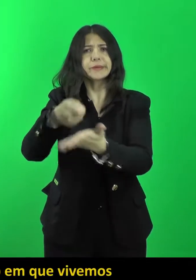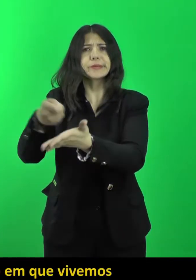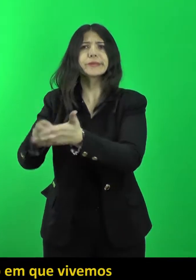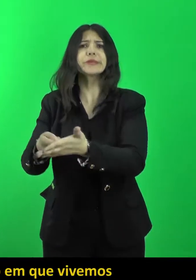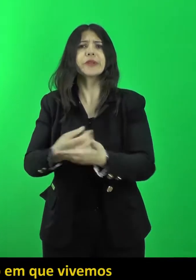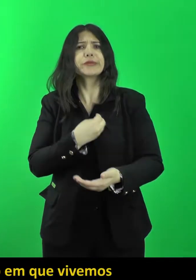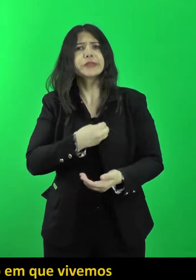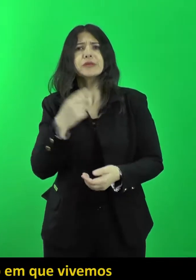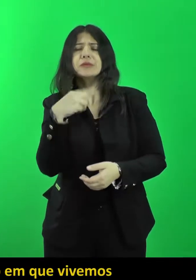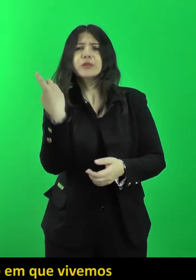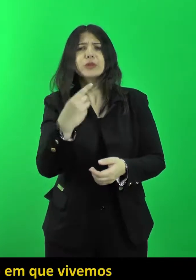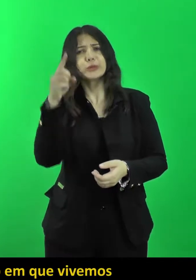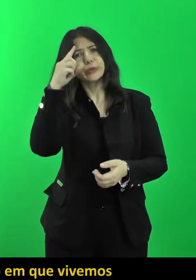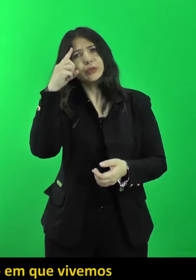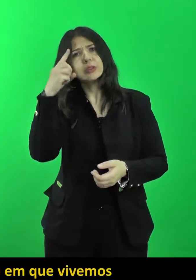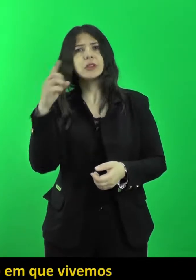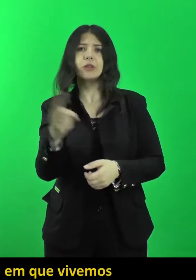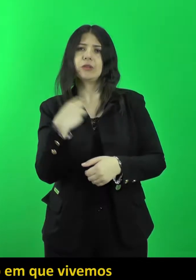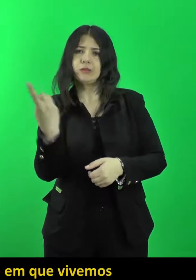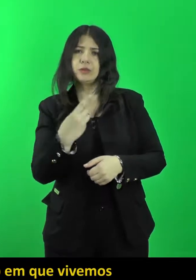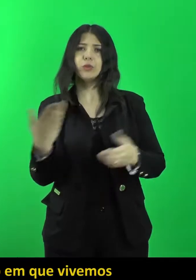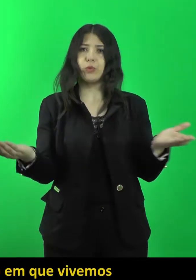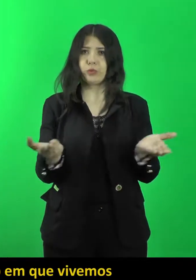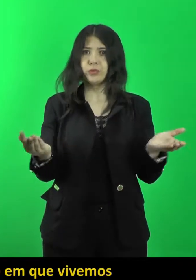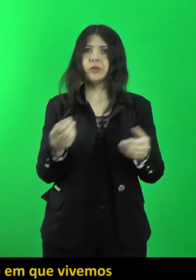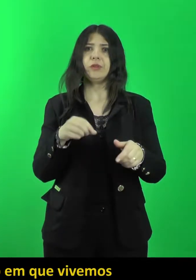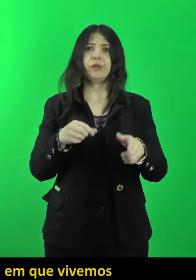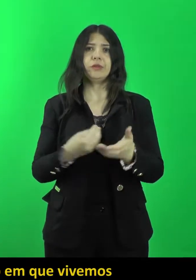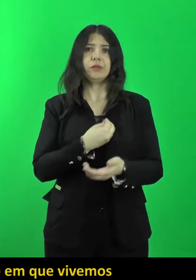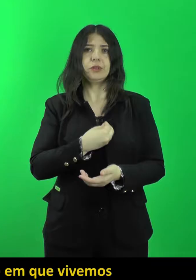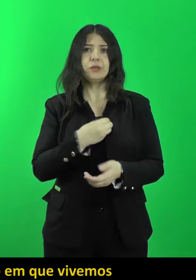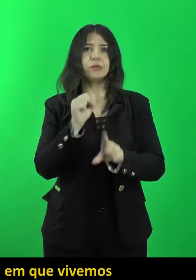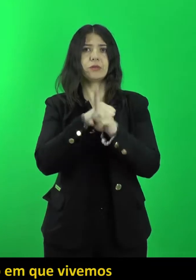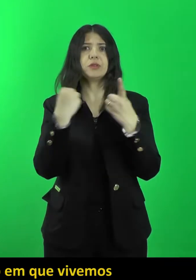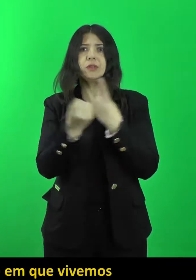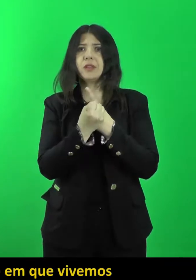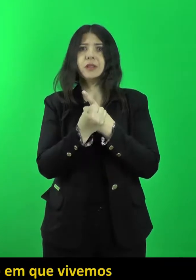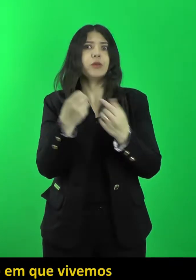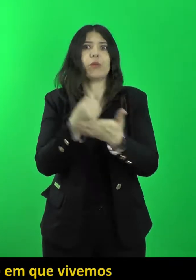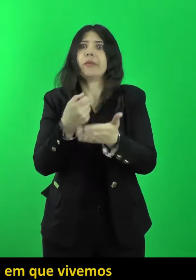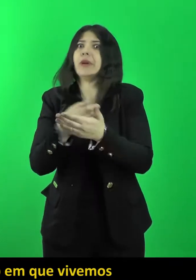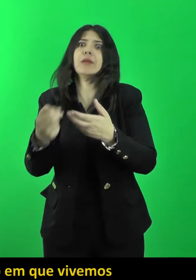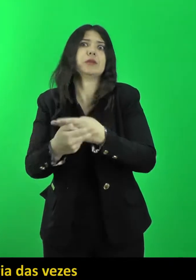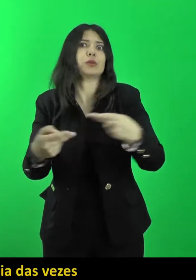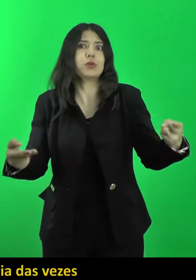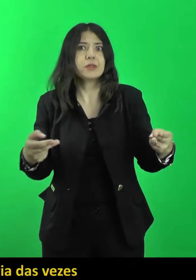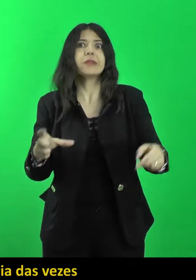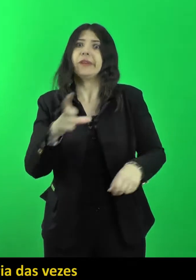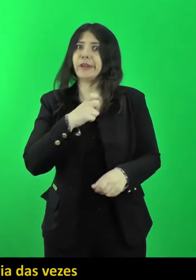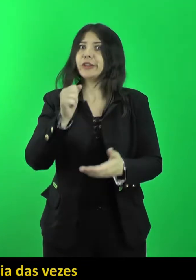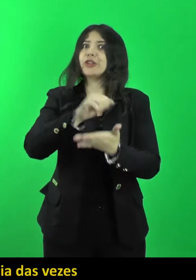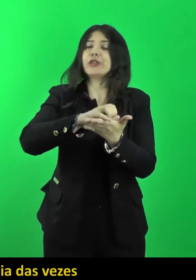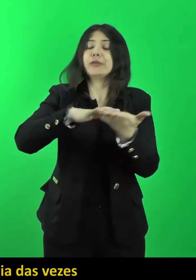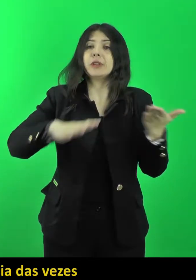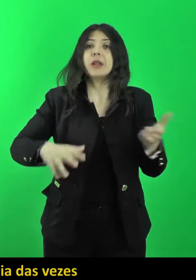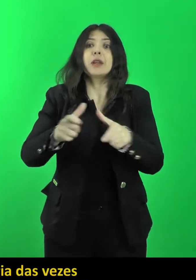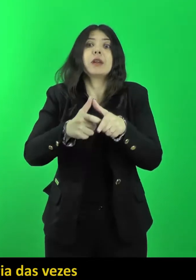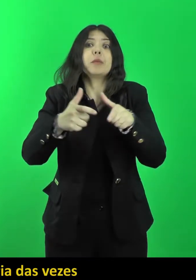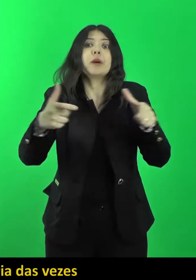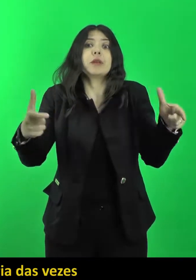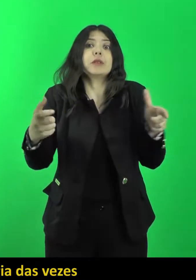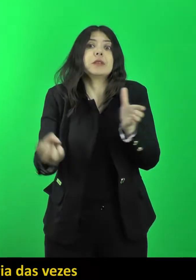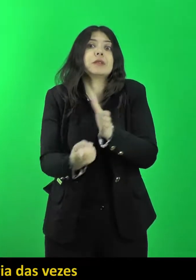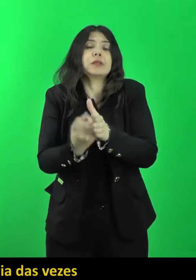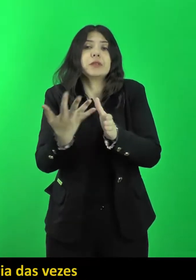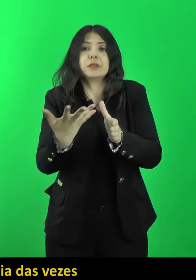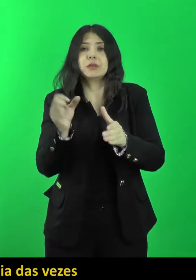Na sociedade de consumo em que vivemos, passamos a fazer parte de um ciclo de atividades que, na grande maioria das